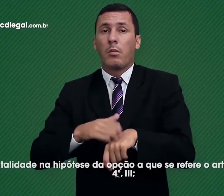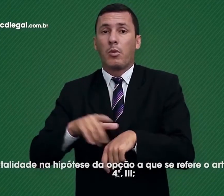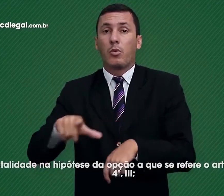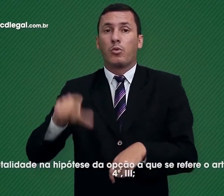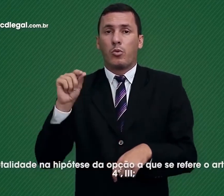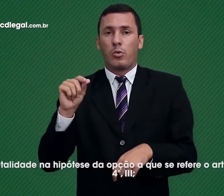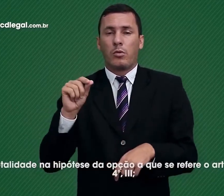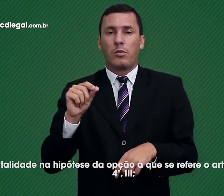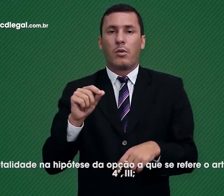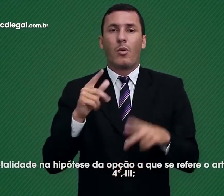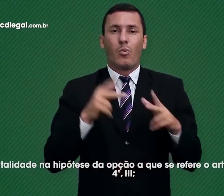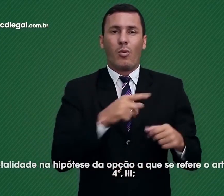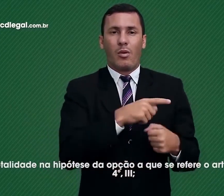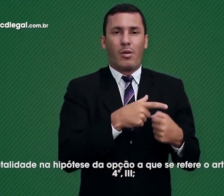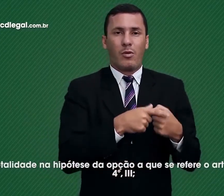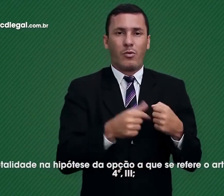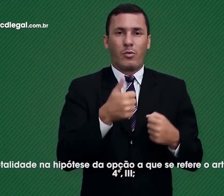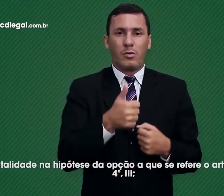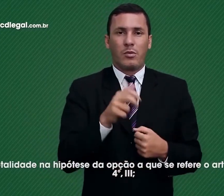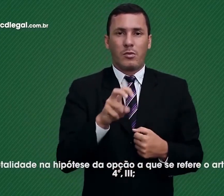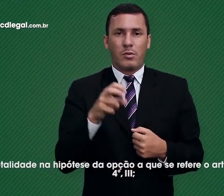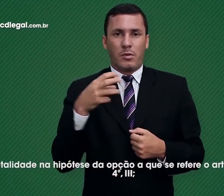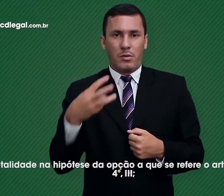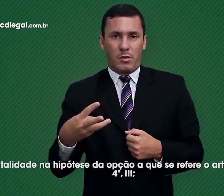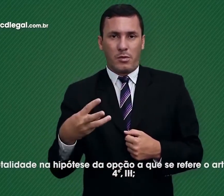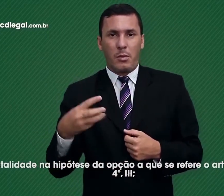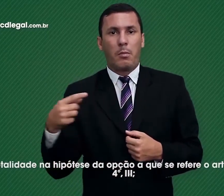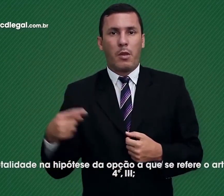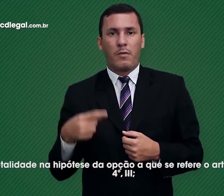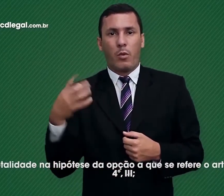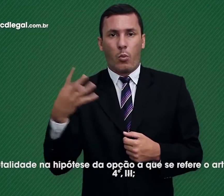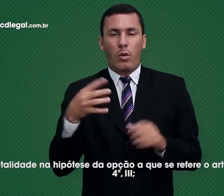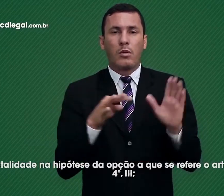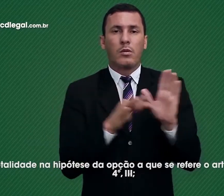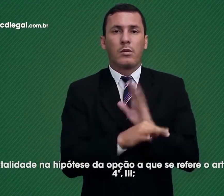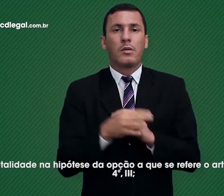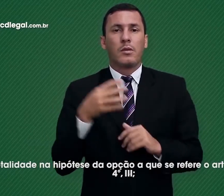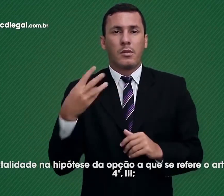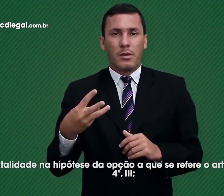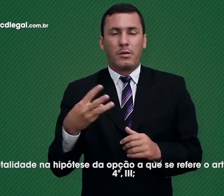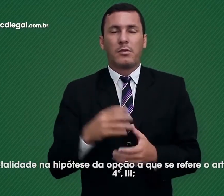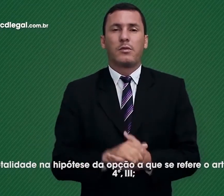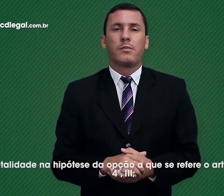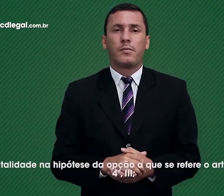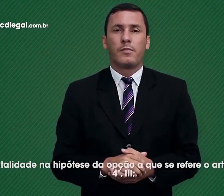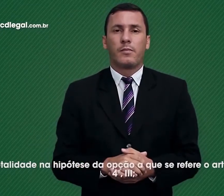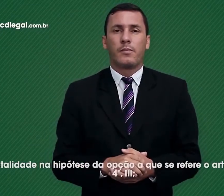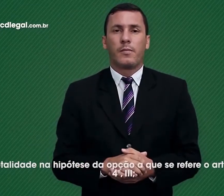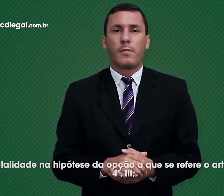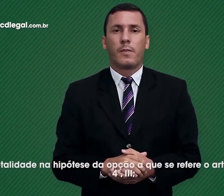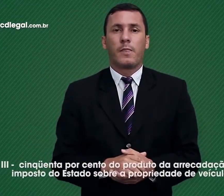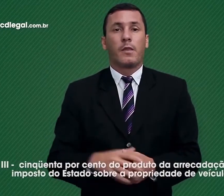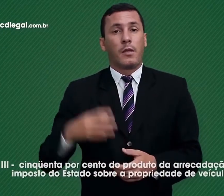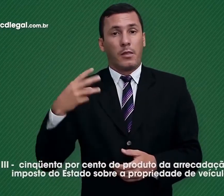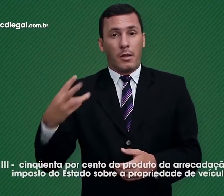opção a que se refere o art. 153, § 4º, inciso 3. 3.